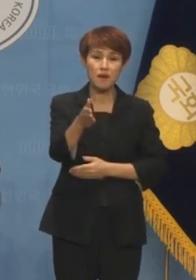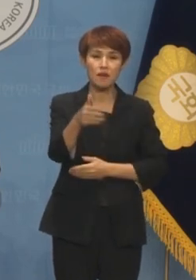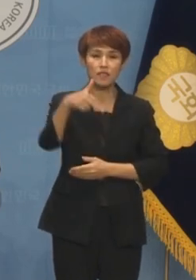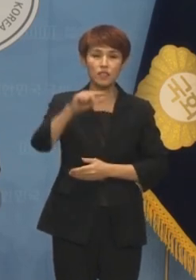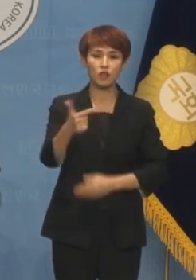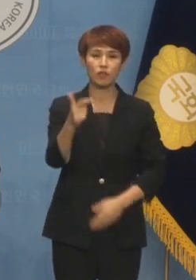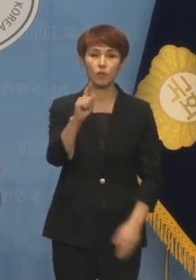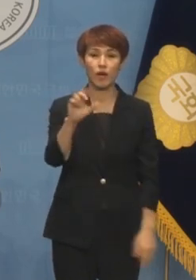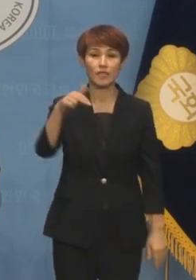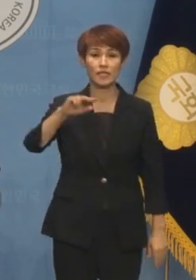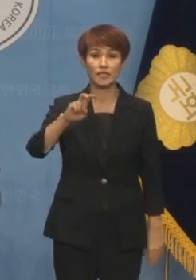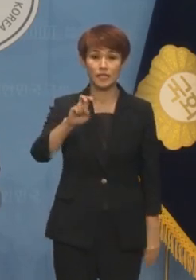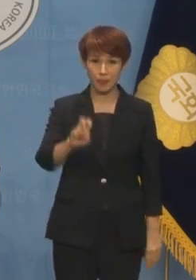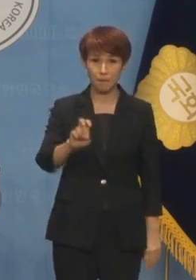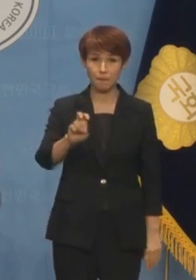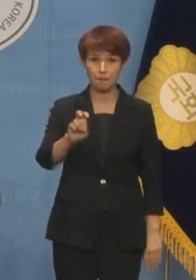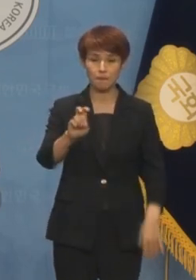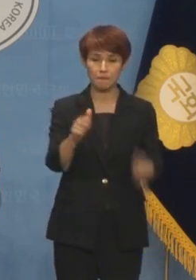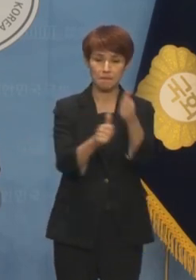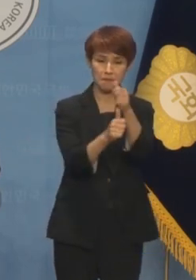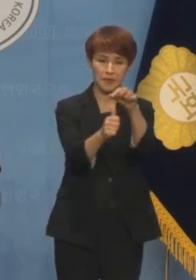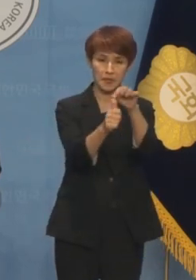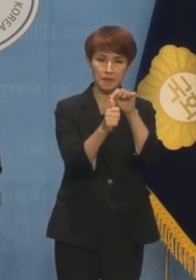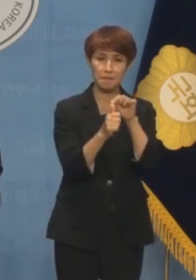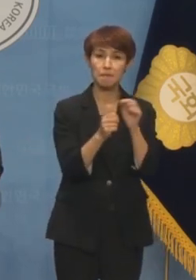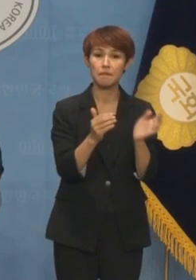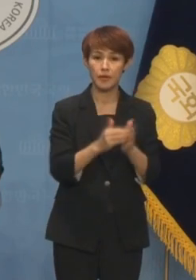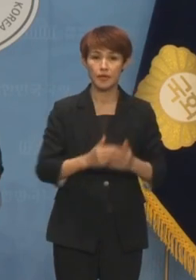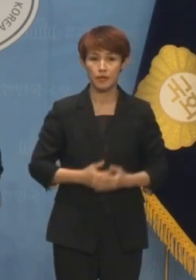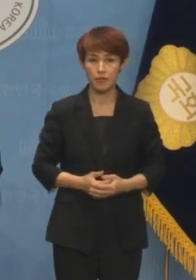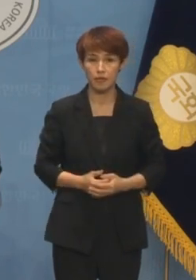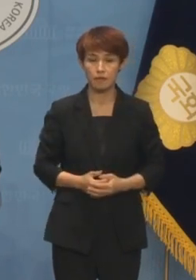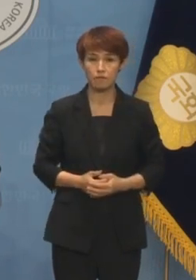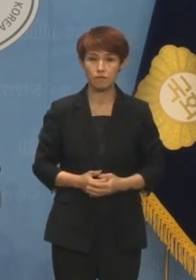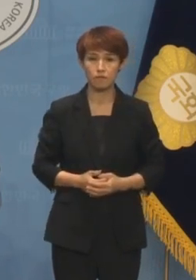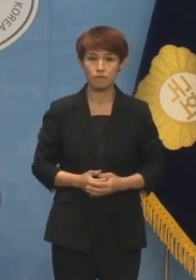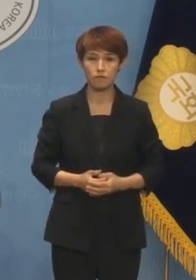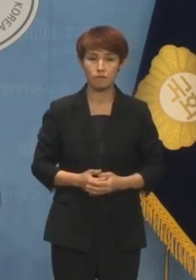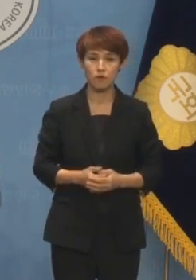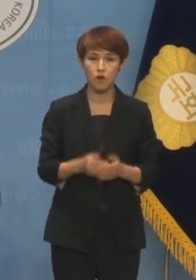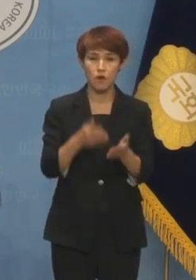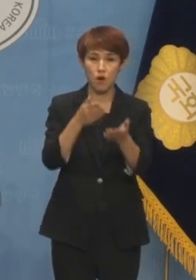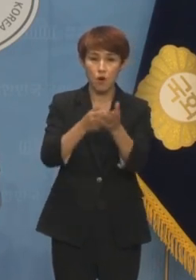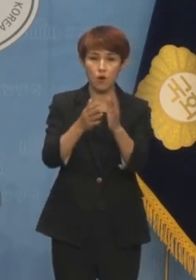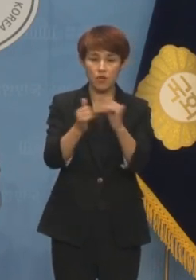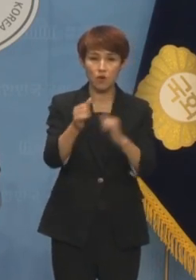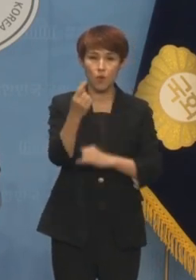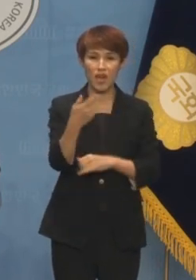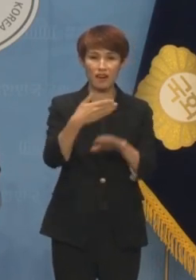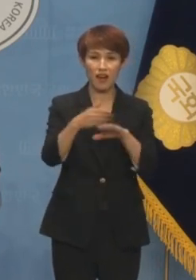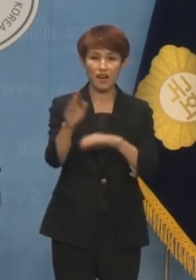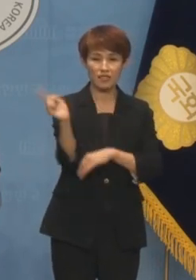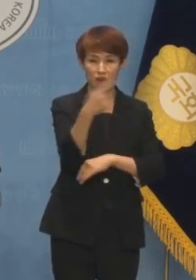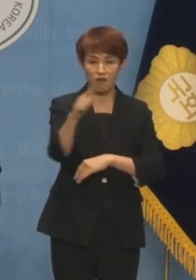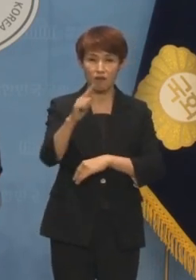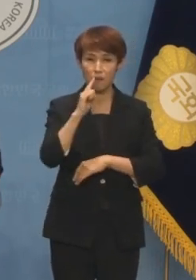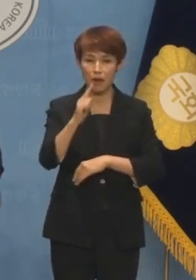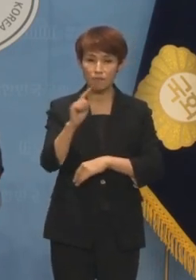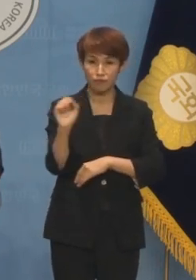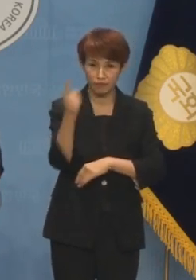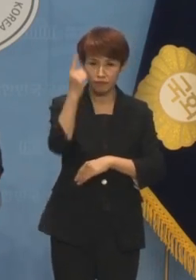전시민소통비서관을 임명했습니다 언론인 회칼 테러 발언으로 무리를 빚은 뒤 물론